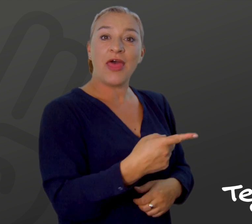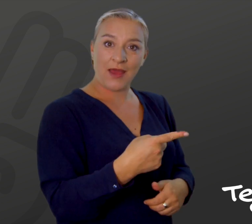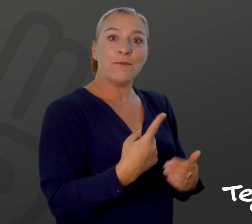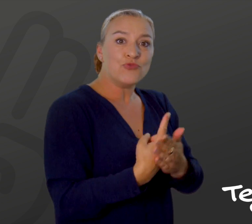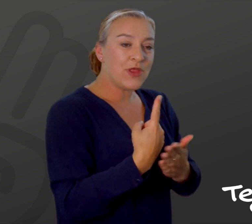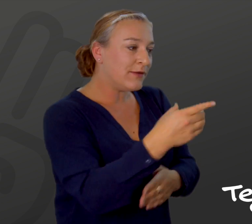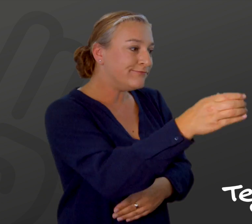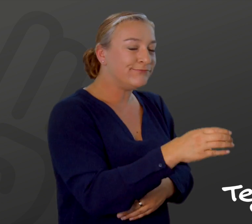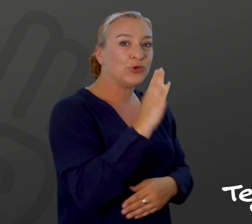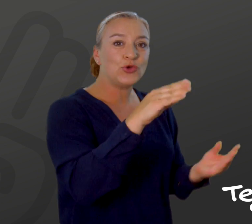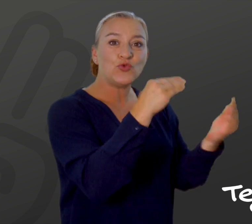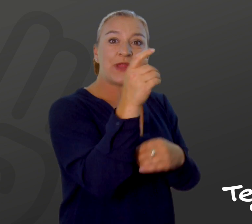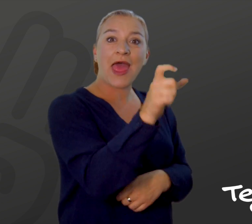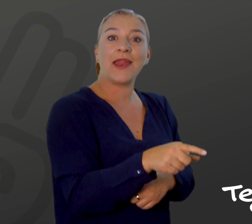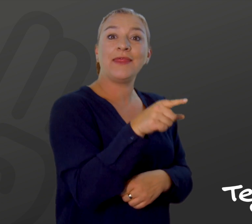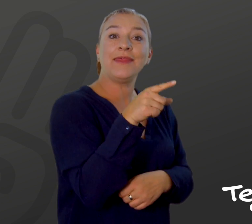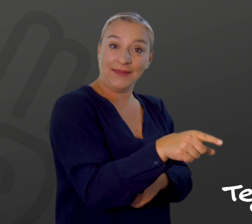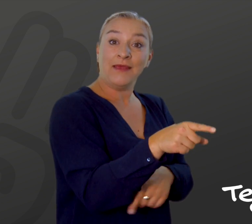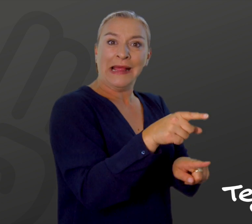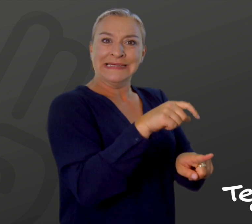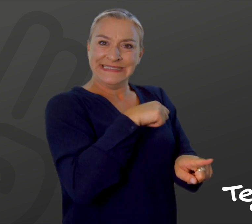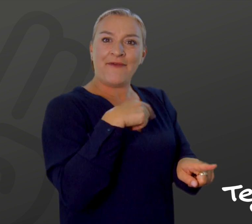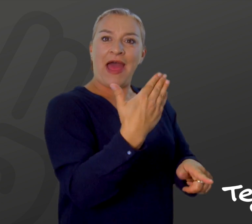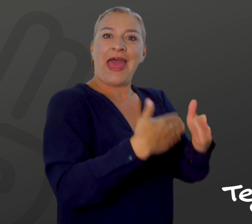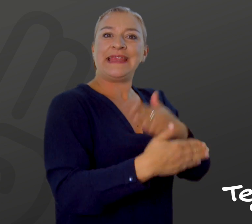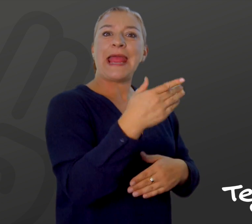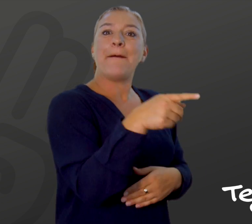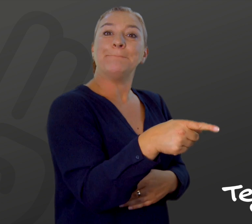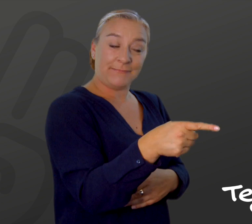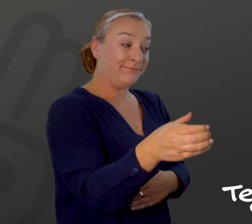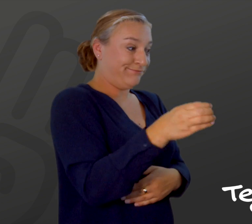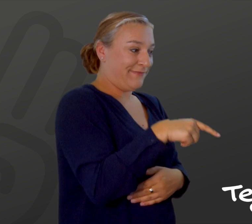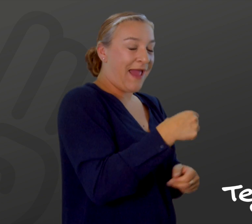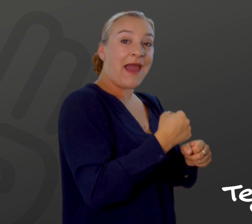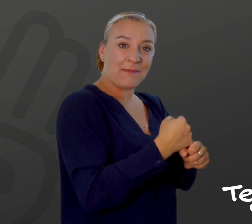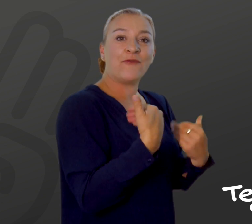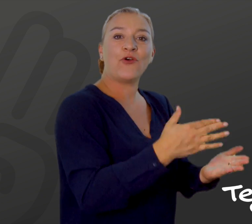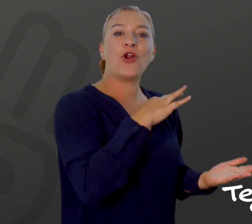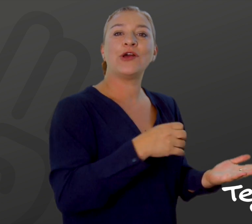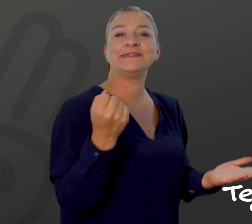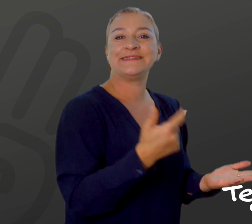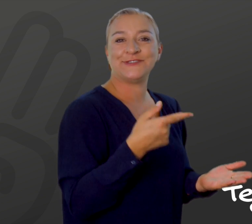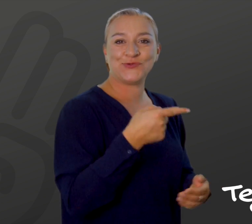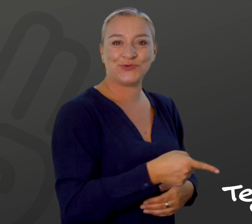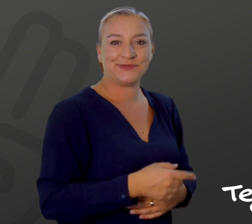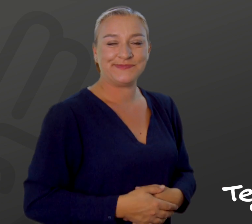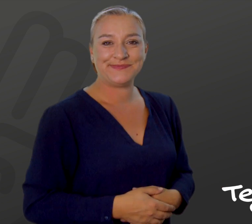Isbryderordningen giver virksomheder mulighed for at ansætte nyuddannede personer med handicap i et job med et dertilhørende